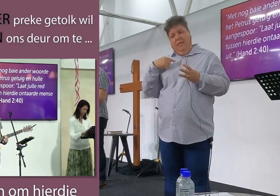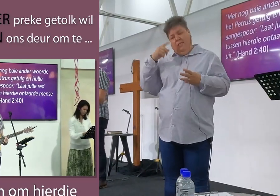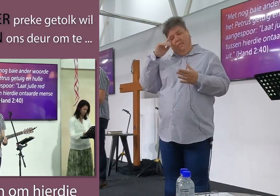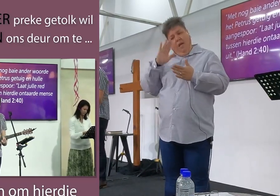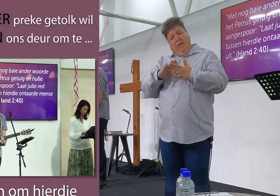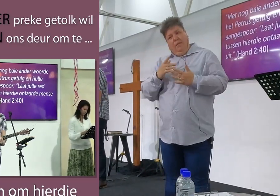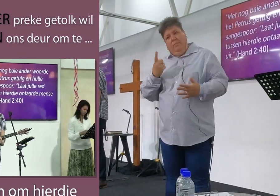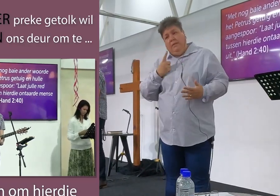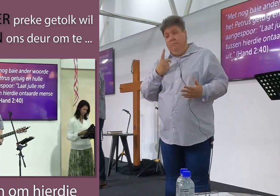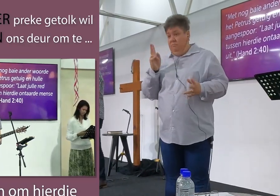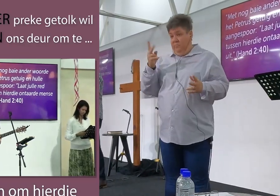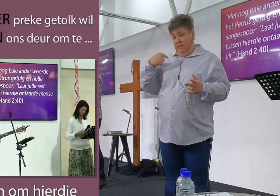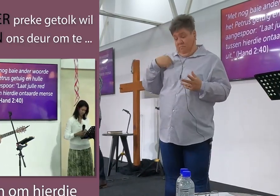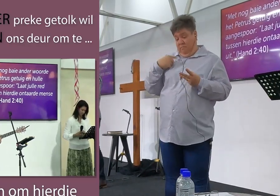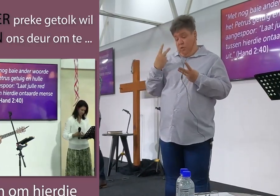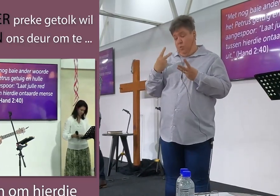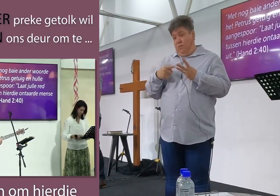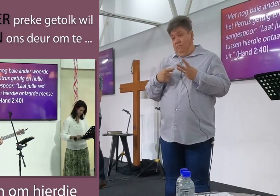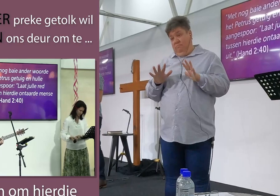te dink jylle dis wie ek was